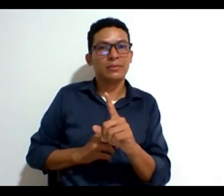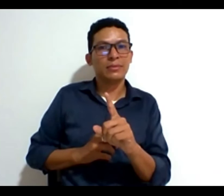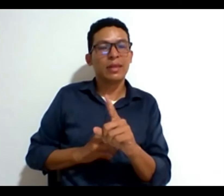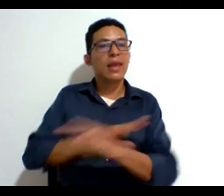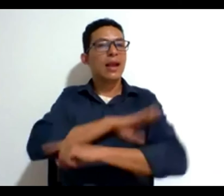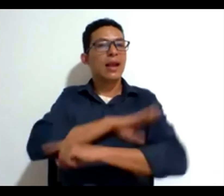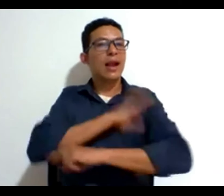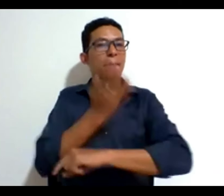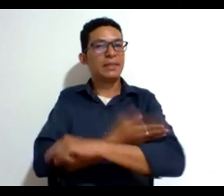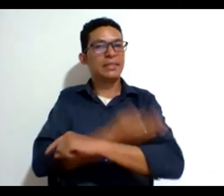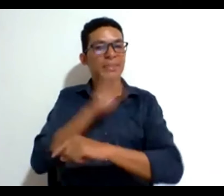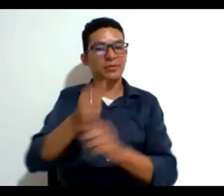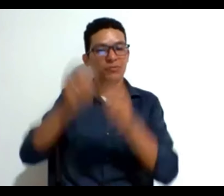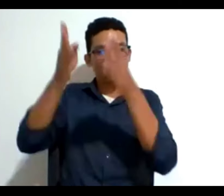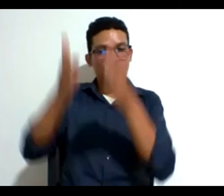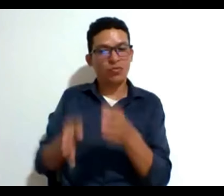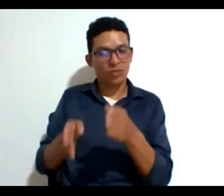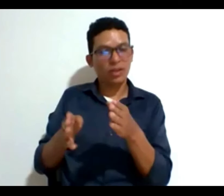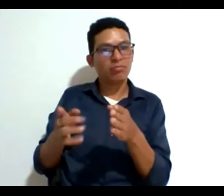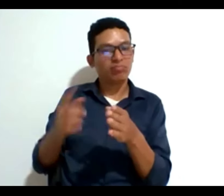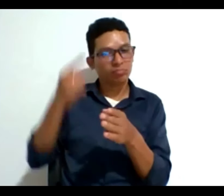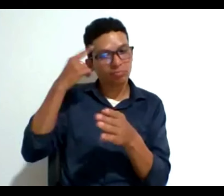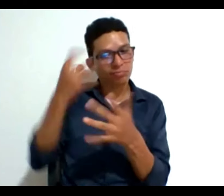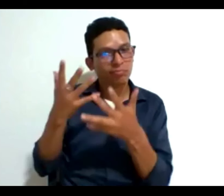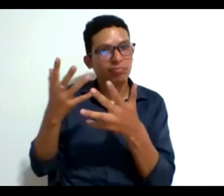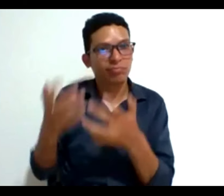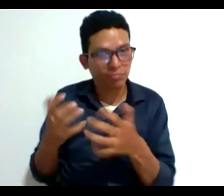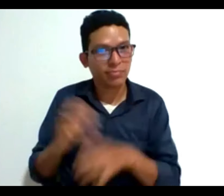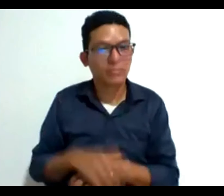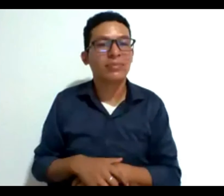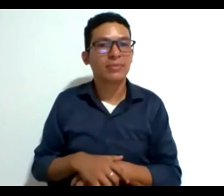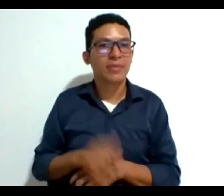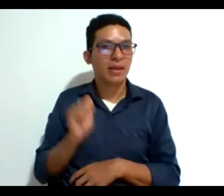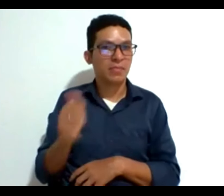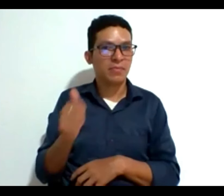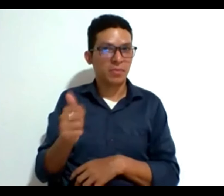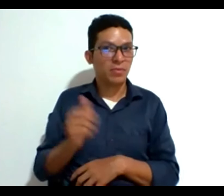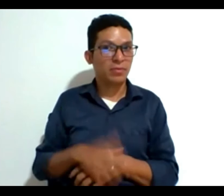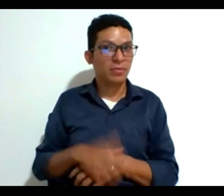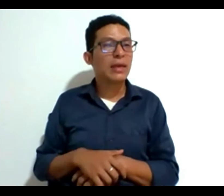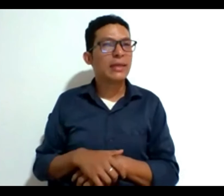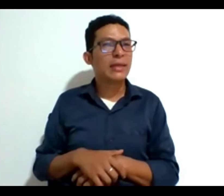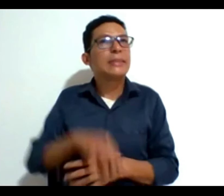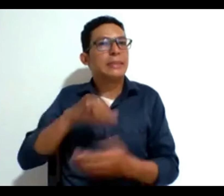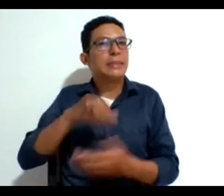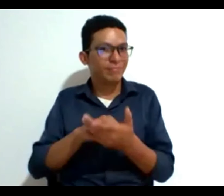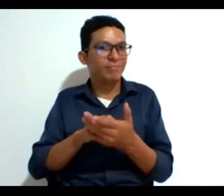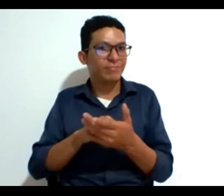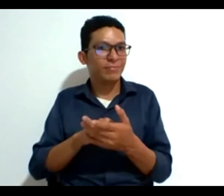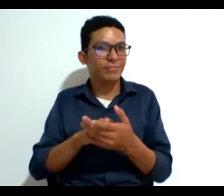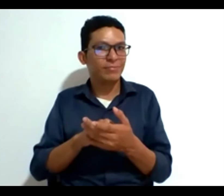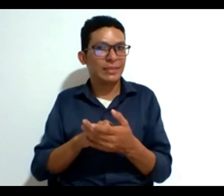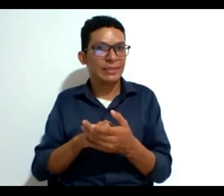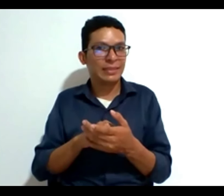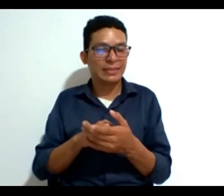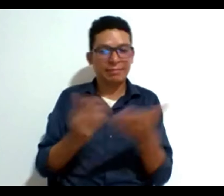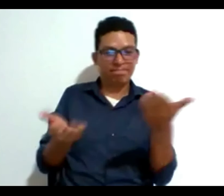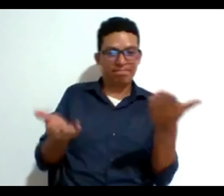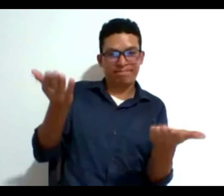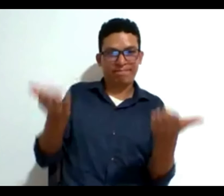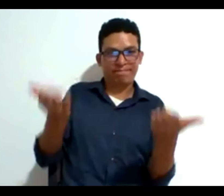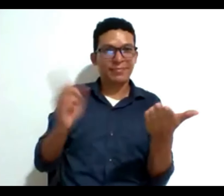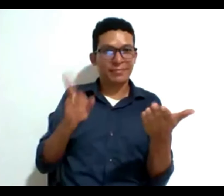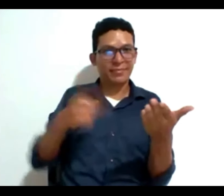la capacidad del sujeto de tener intencionalidad capacidad de agencia y pues esa es la atención que tenemos